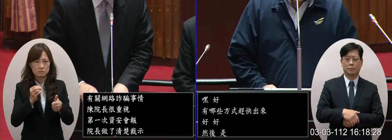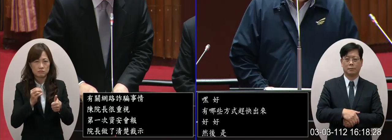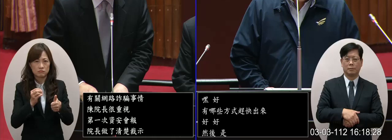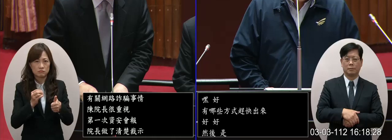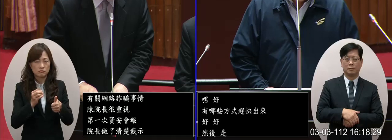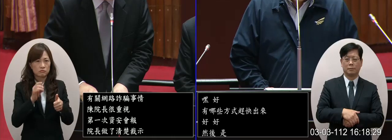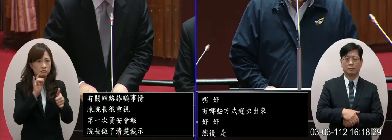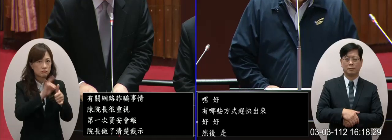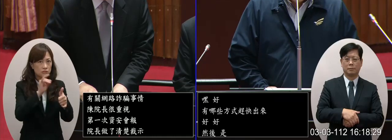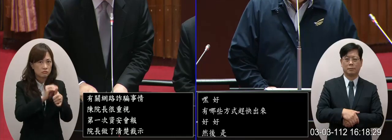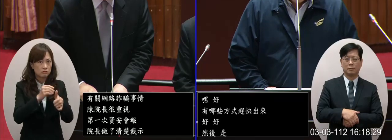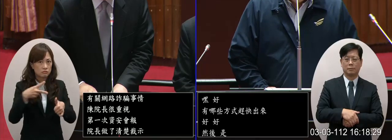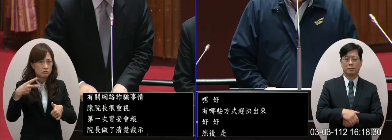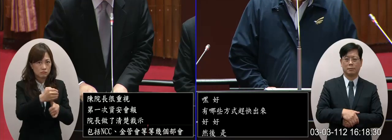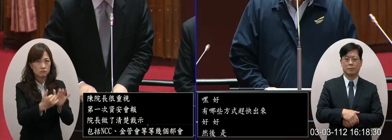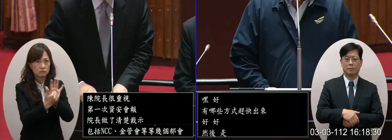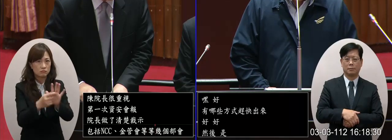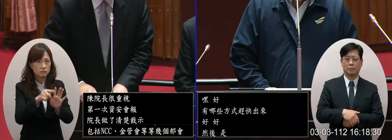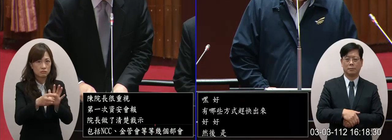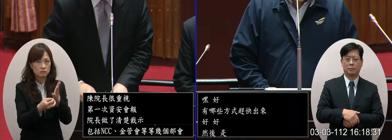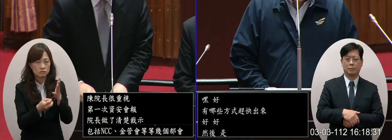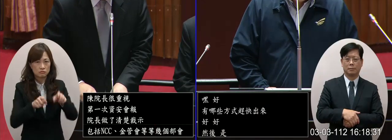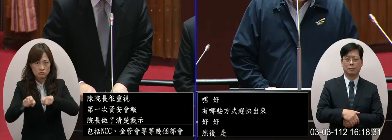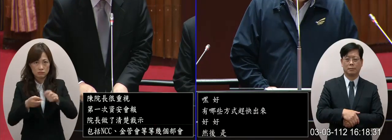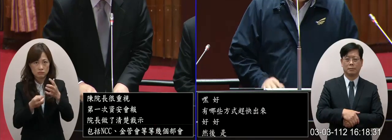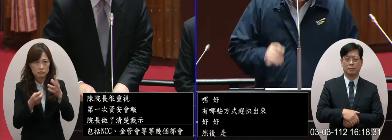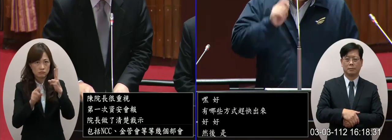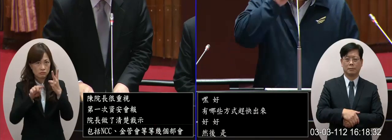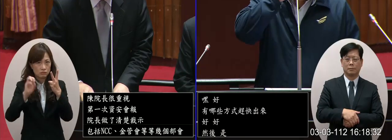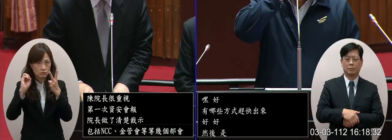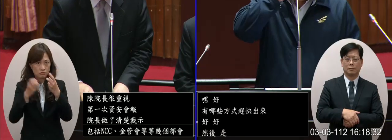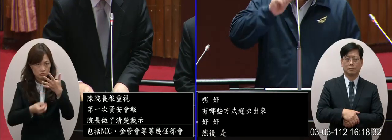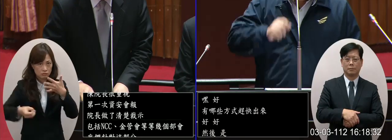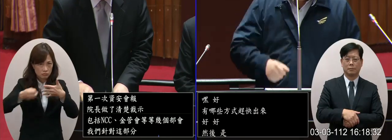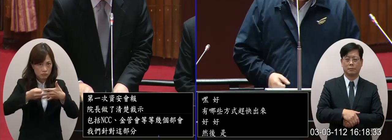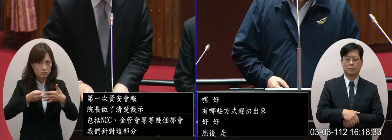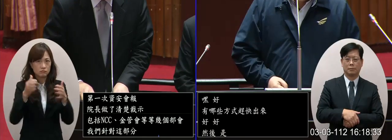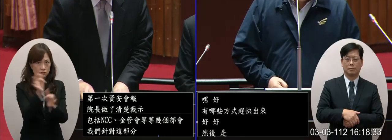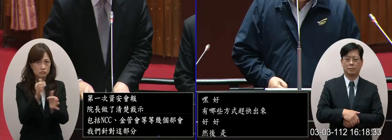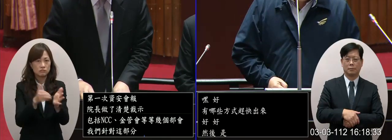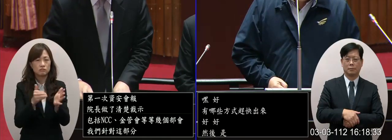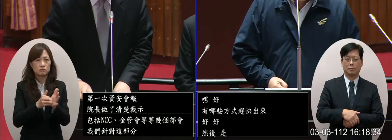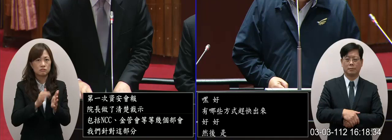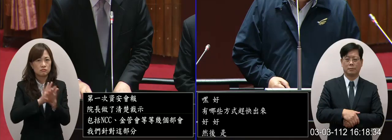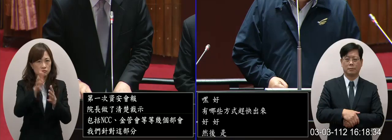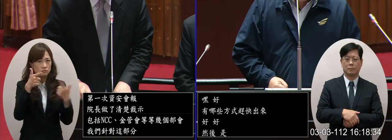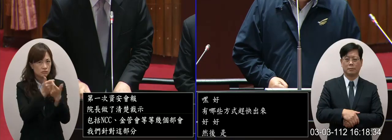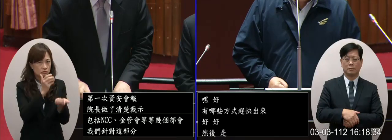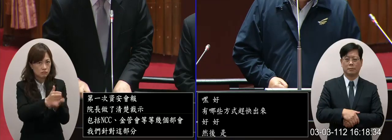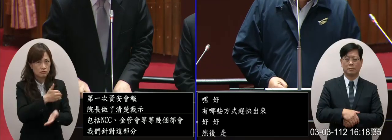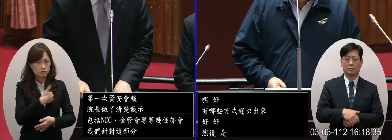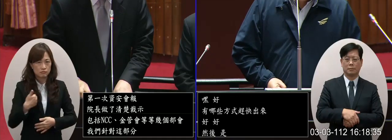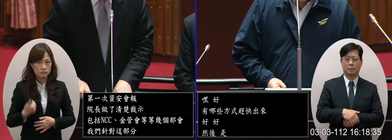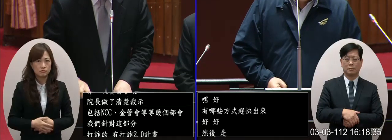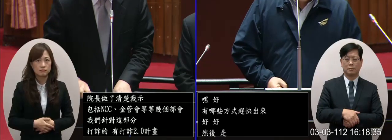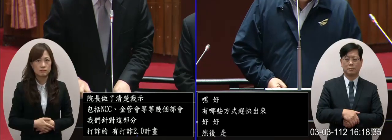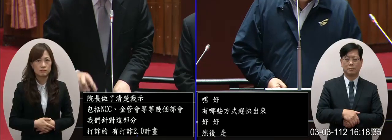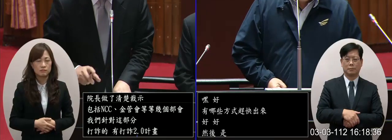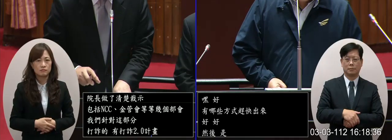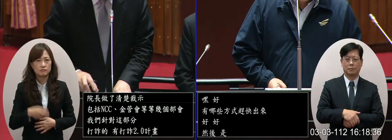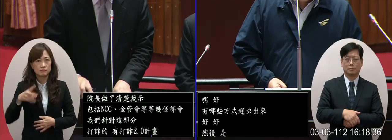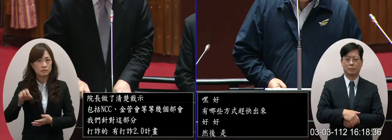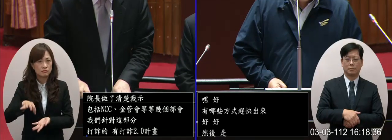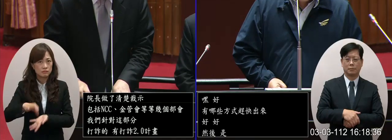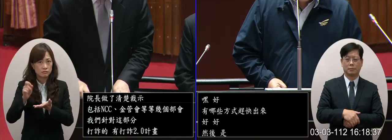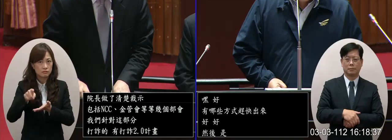一個打炸的2.0的一個計劃然後會來全力的來做處理至於你剛剛提到的